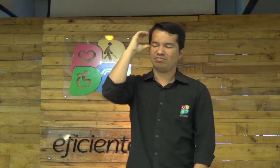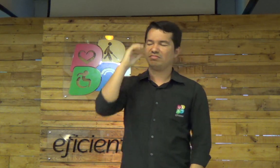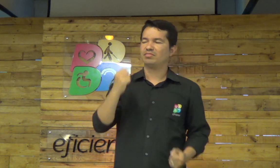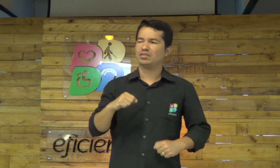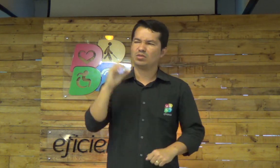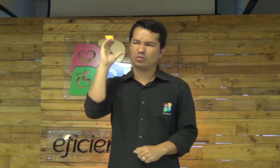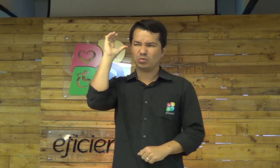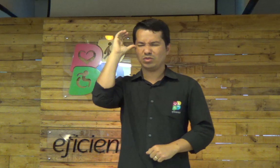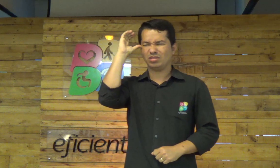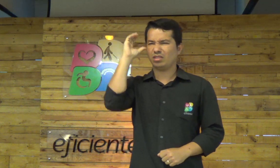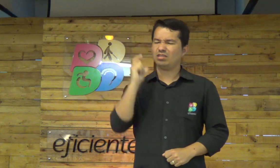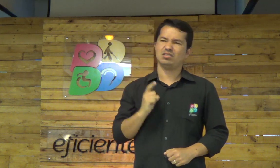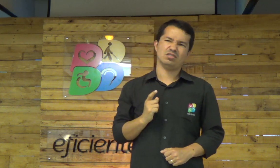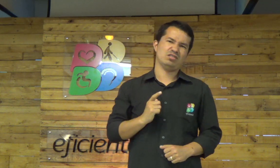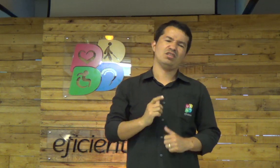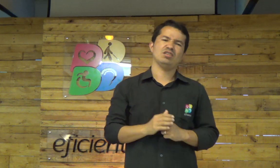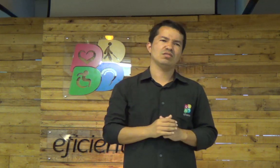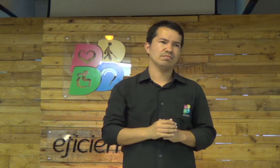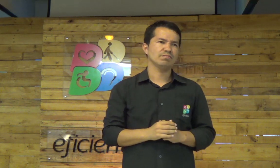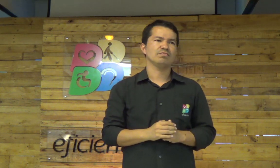é que haja consciência.